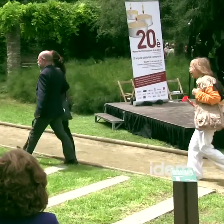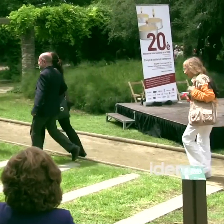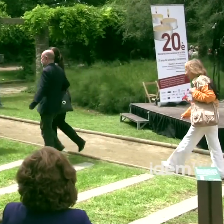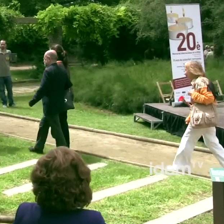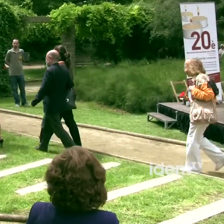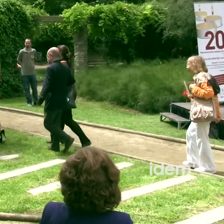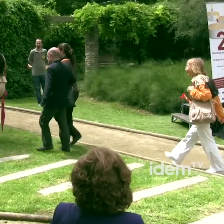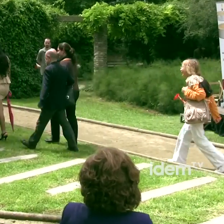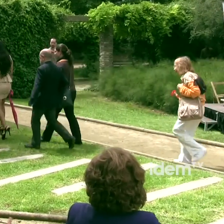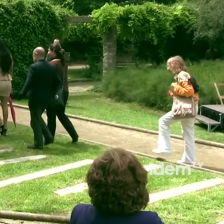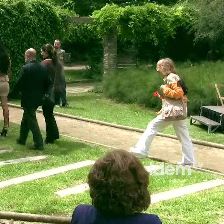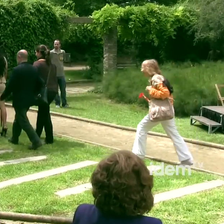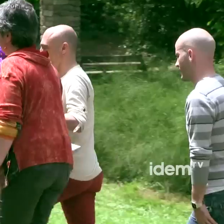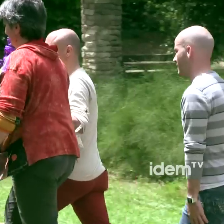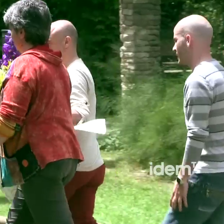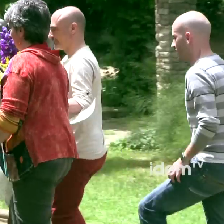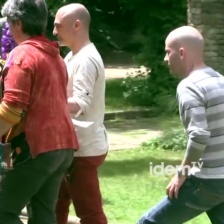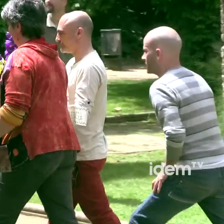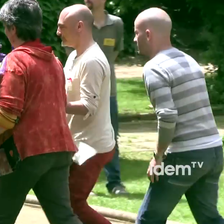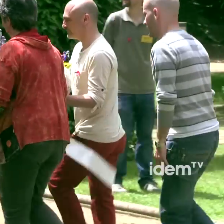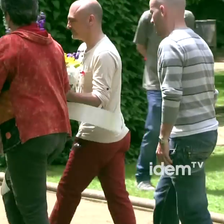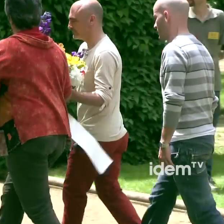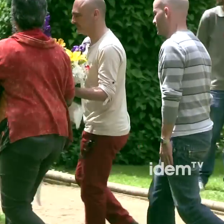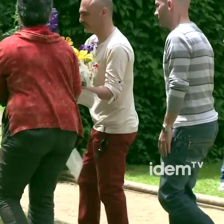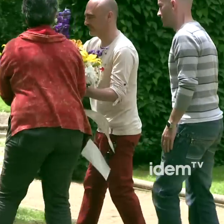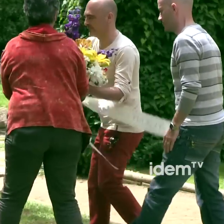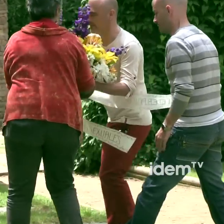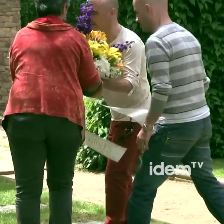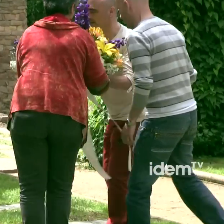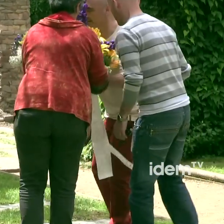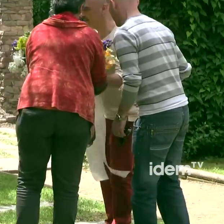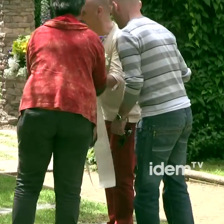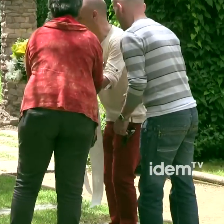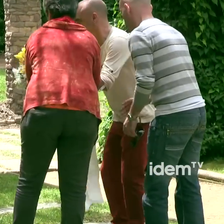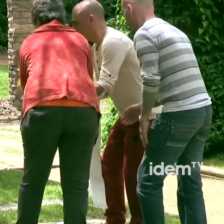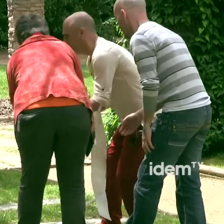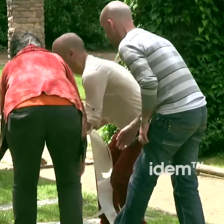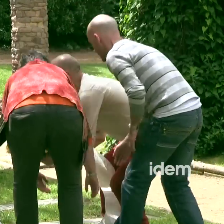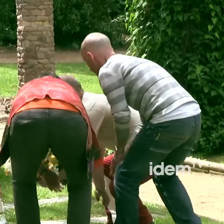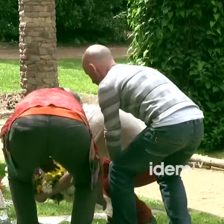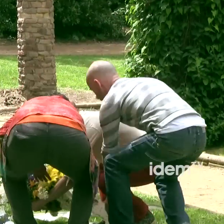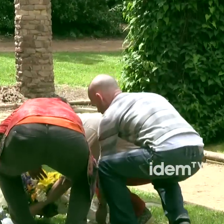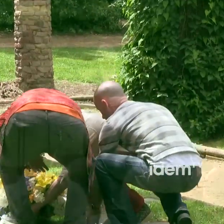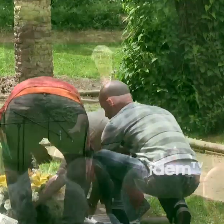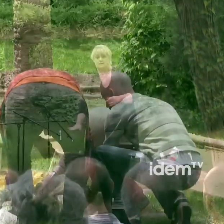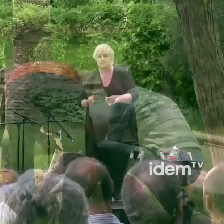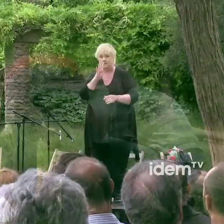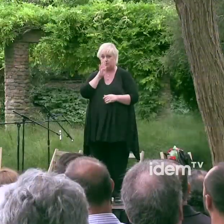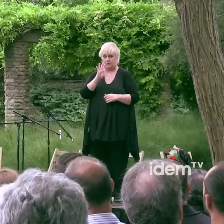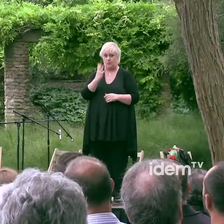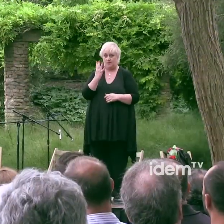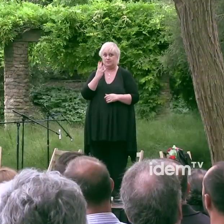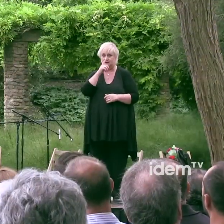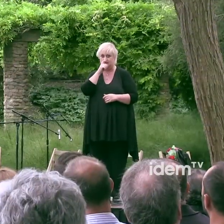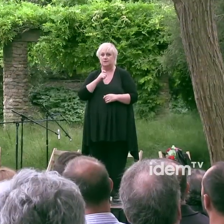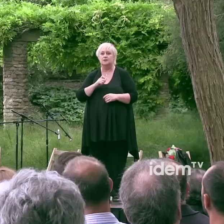d'haver estat testimonis de com el dia de l'enterrament del Jesús, un nen català, orfe, que va morir a l'edat de 4 anys, els operaris